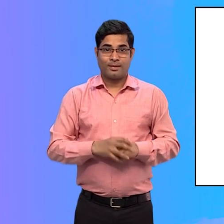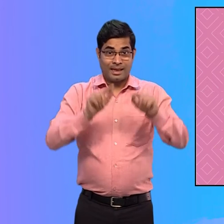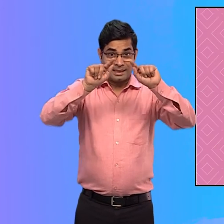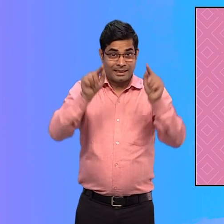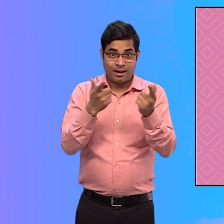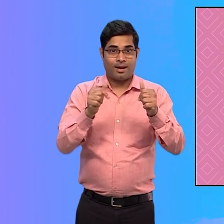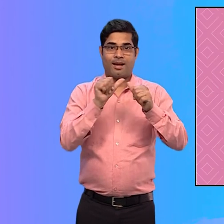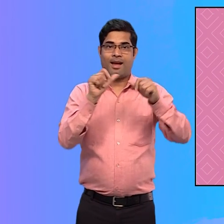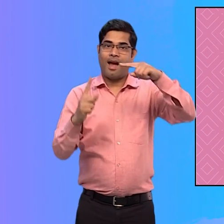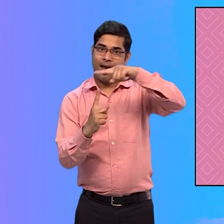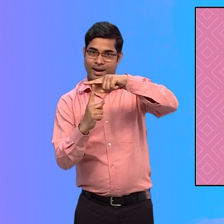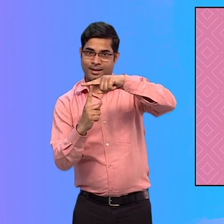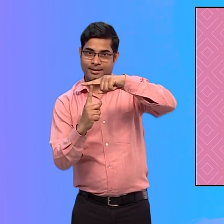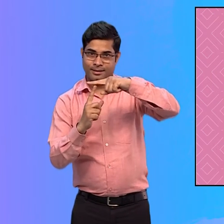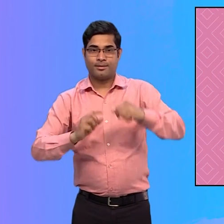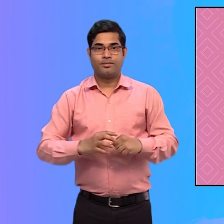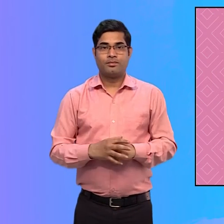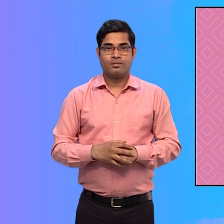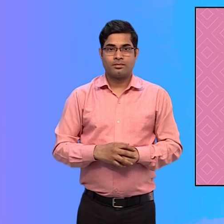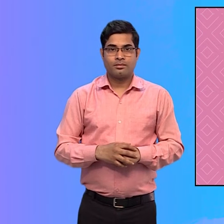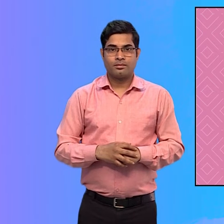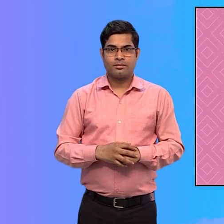जो लिखित और चित्रित कंटेंट को